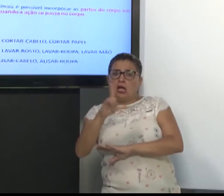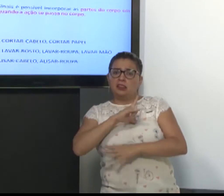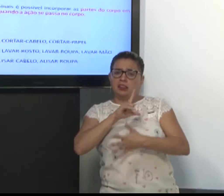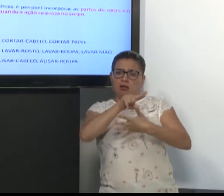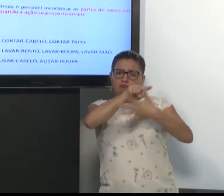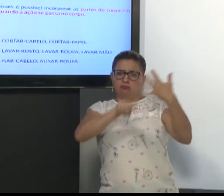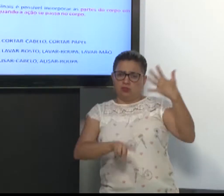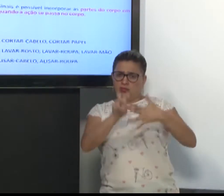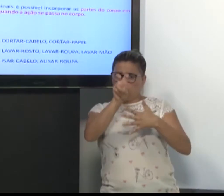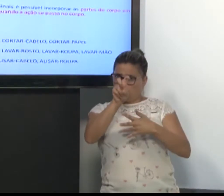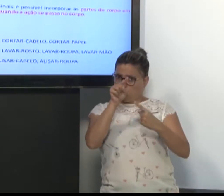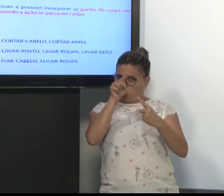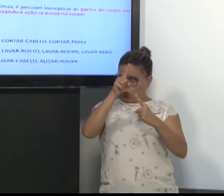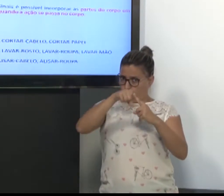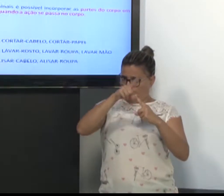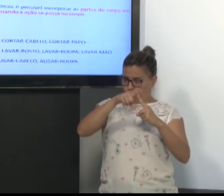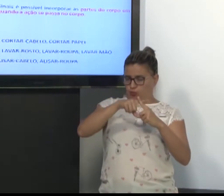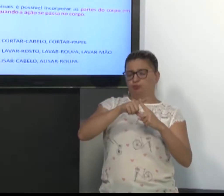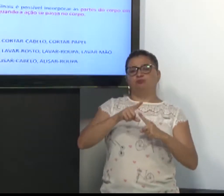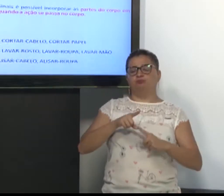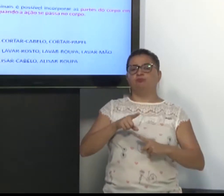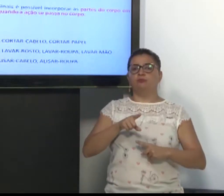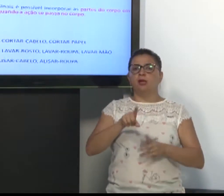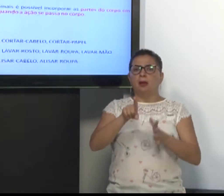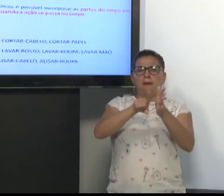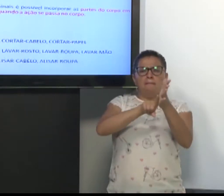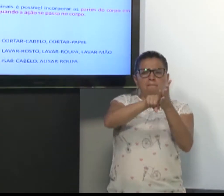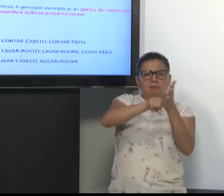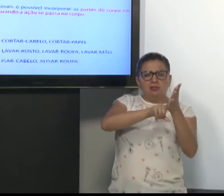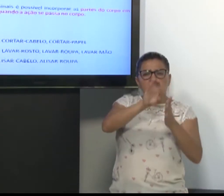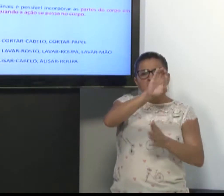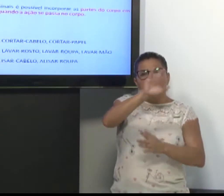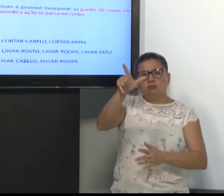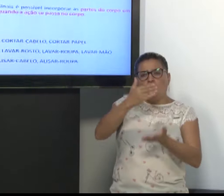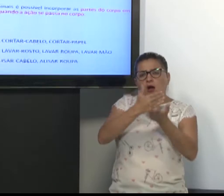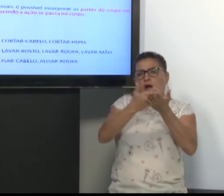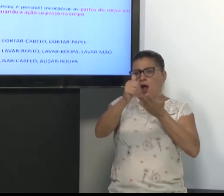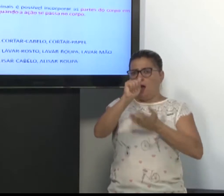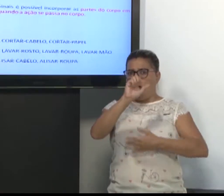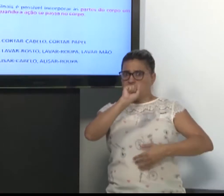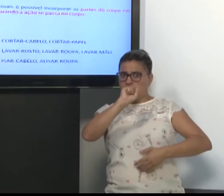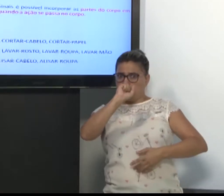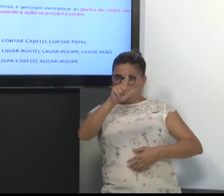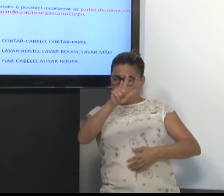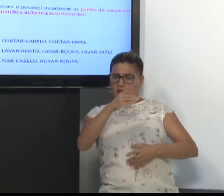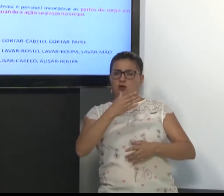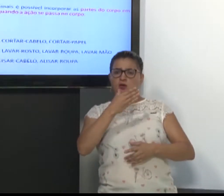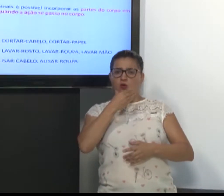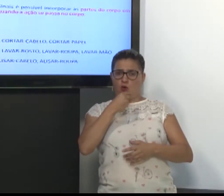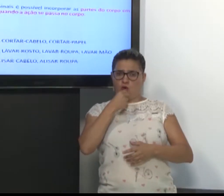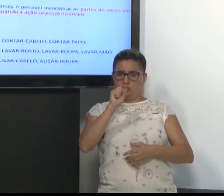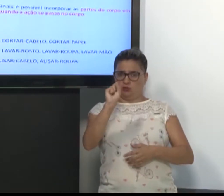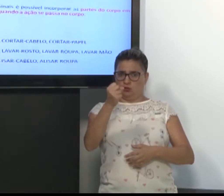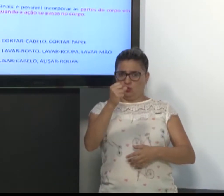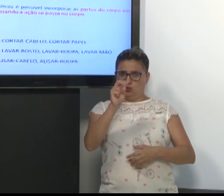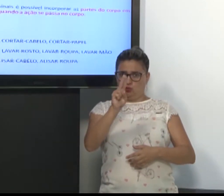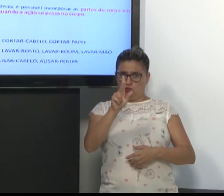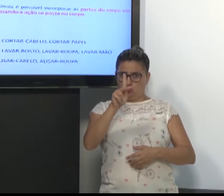Se vocês não conhecem os classificadores, tem os cinco tipos. Podem pesquisar os classificadores da língua de sinais